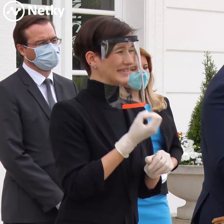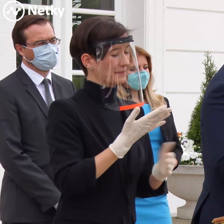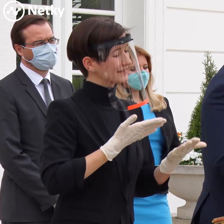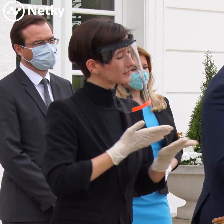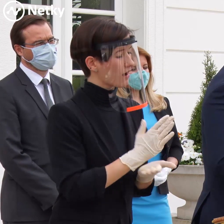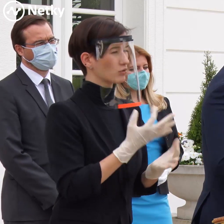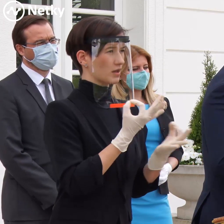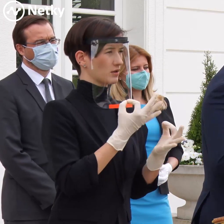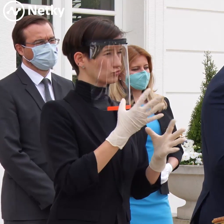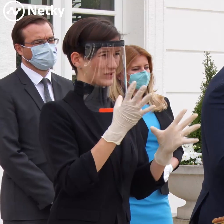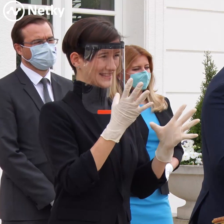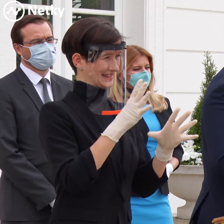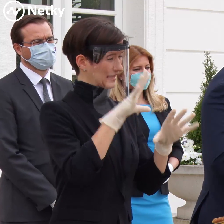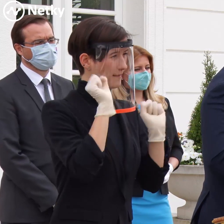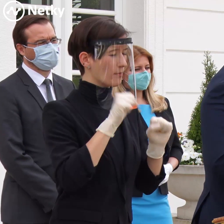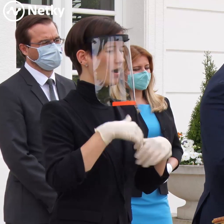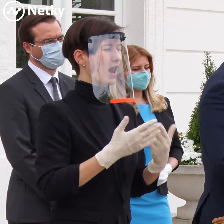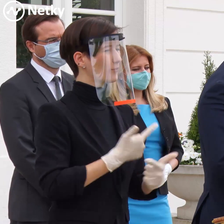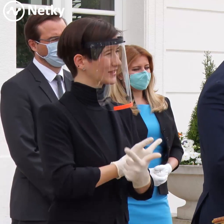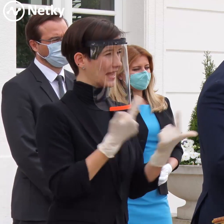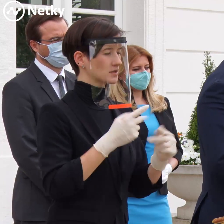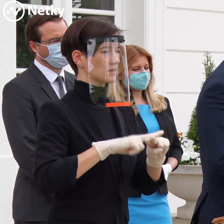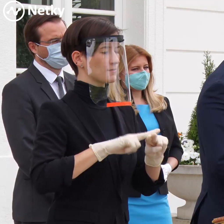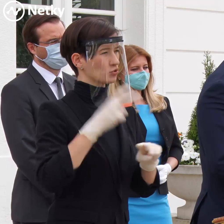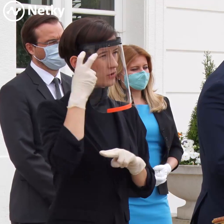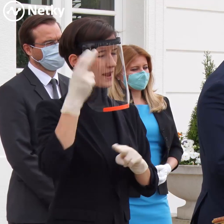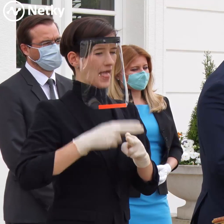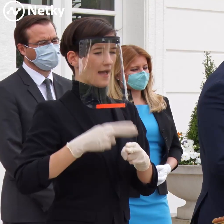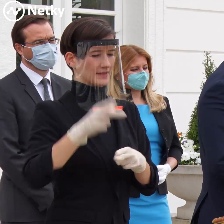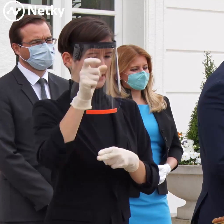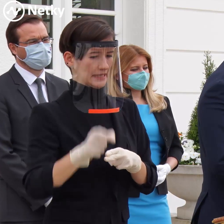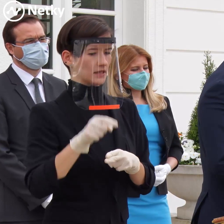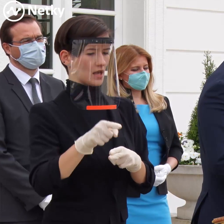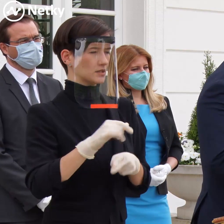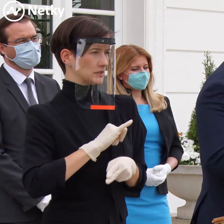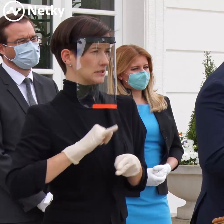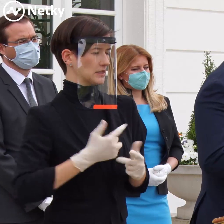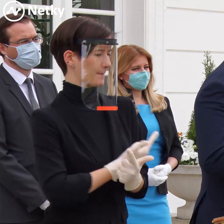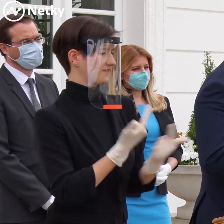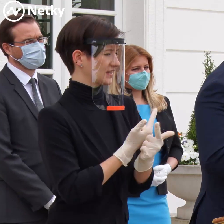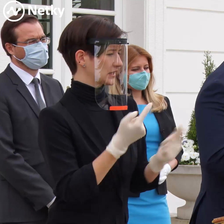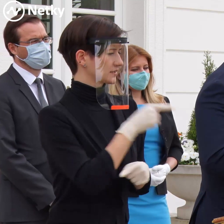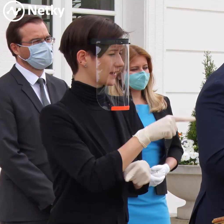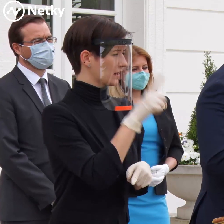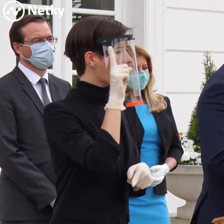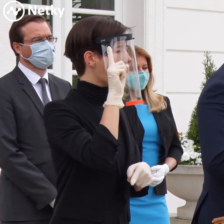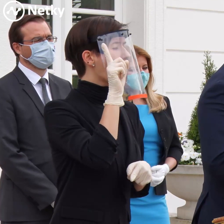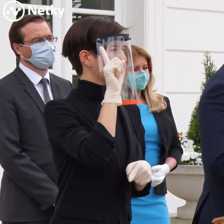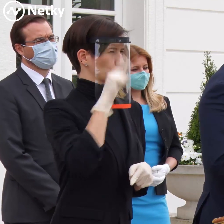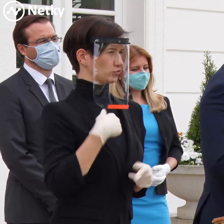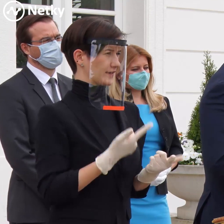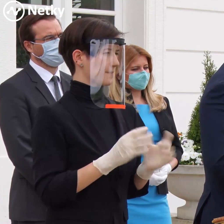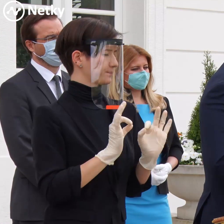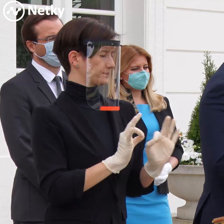to pán hlavný hygienik predstavoval. To bude naozaj len technické doladenie. V tom nebudem vidieť žiadny problém, pretože naozaj veľmi